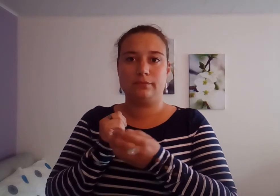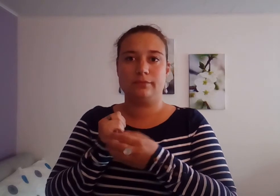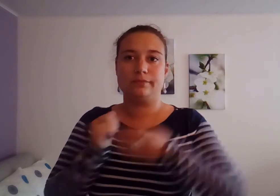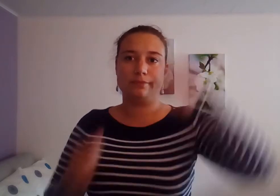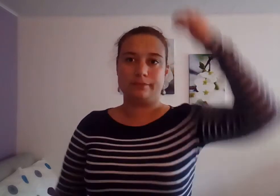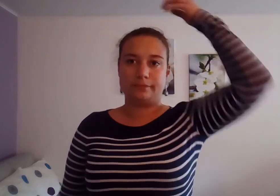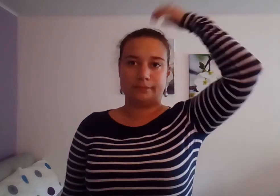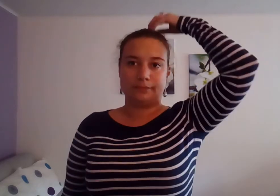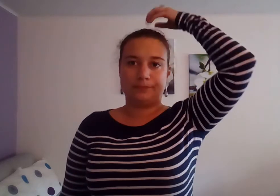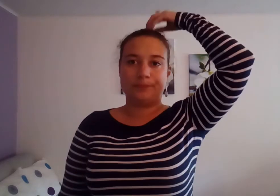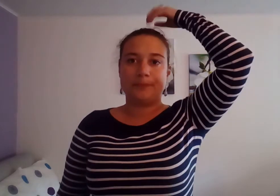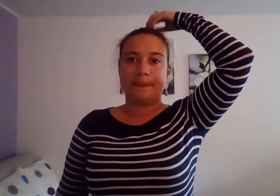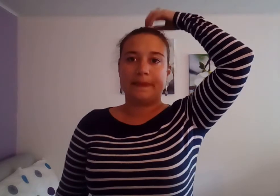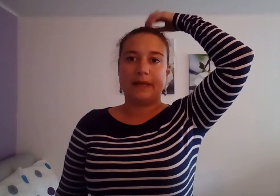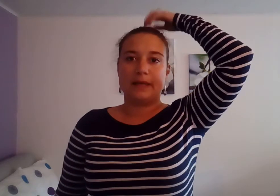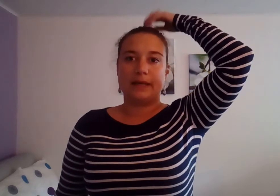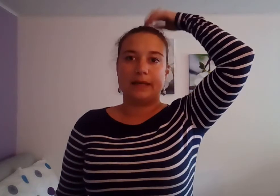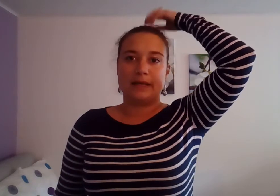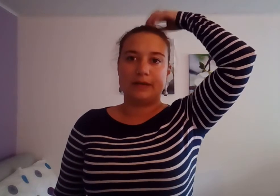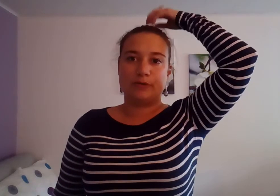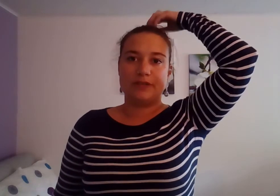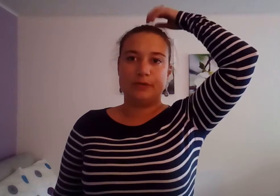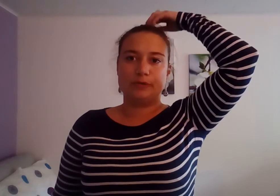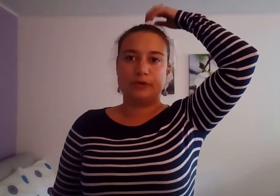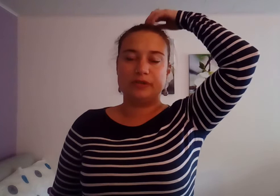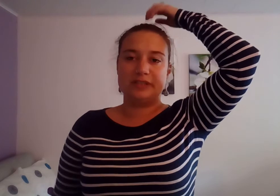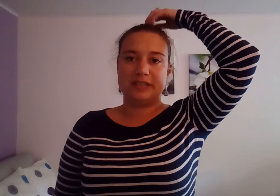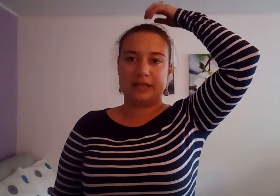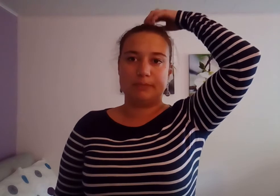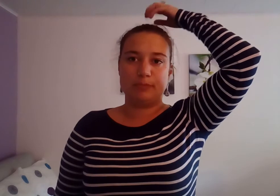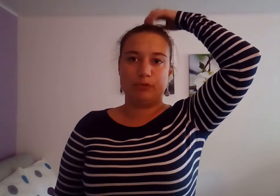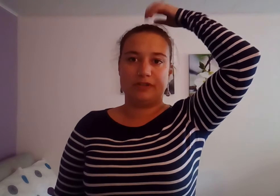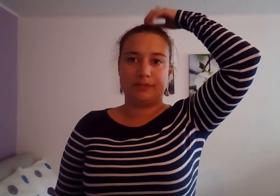Les conflits quotidiens m'épuisent.